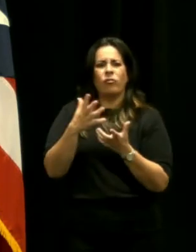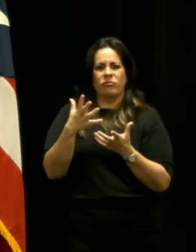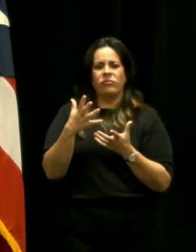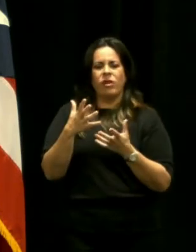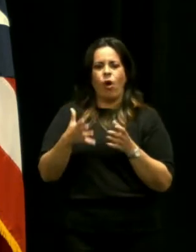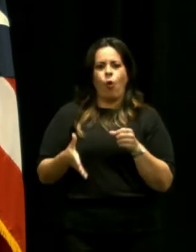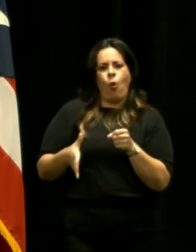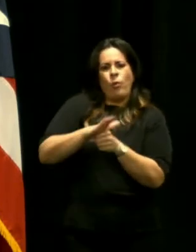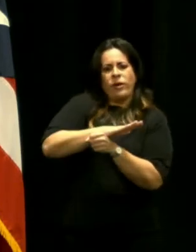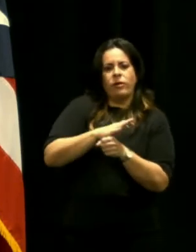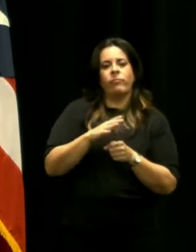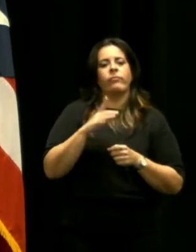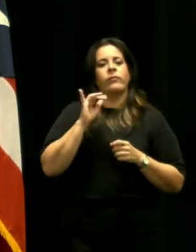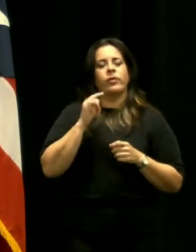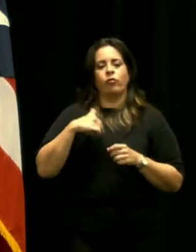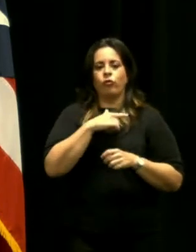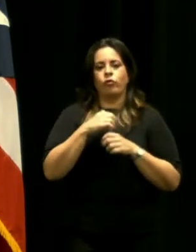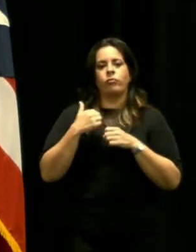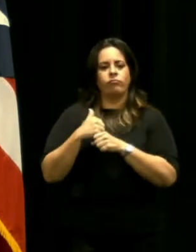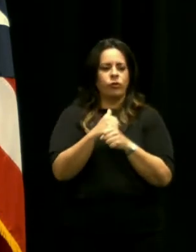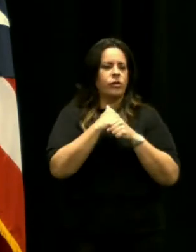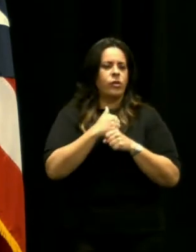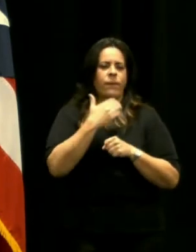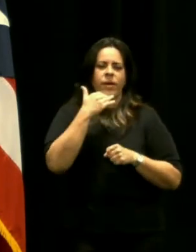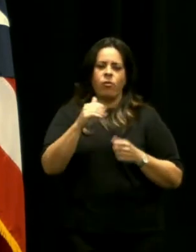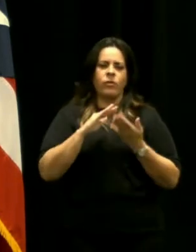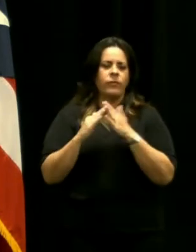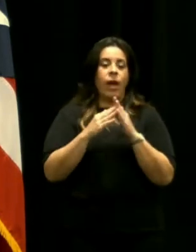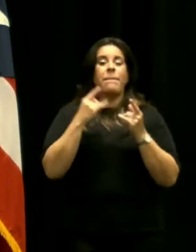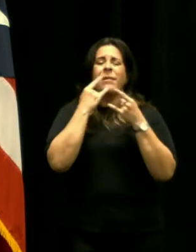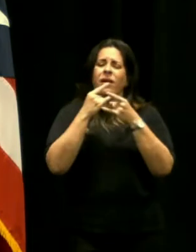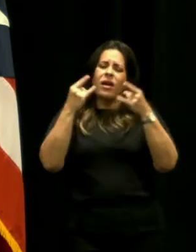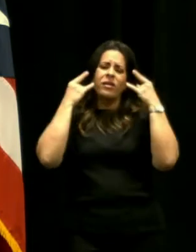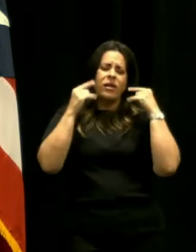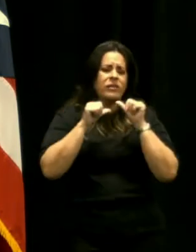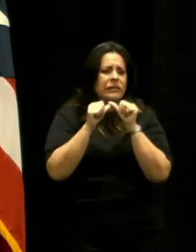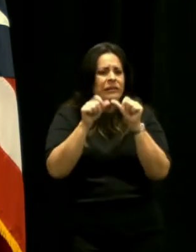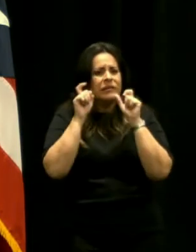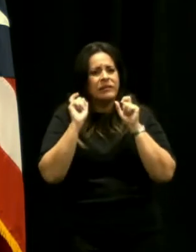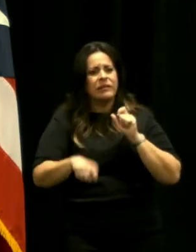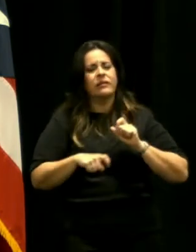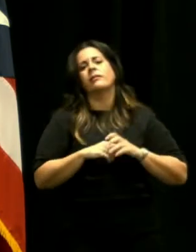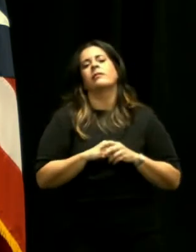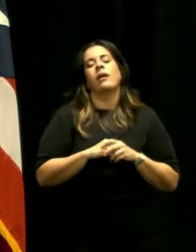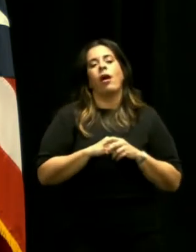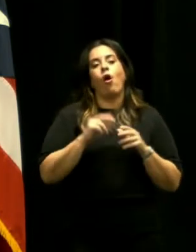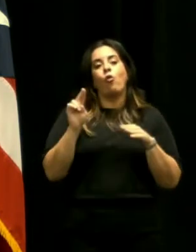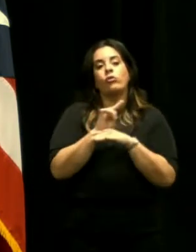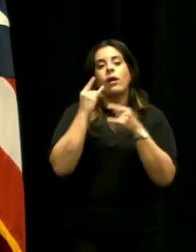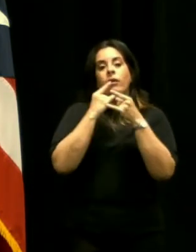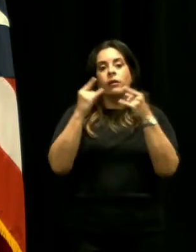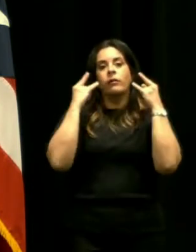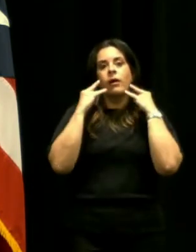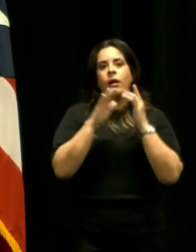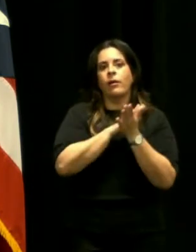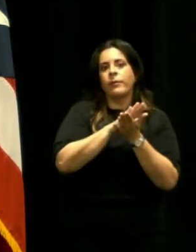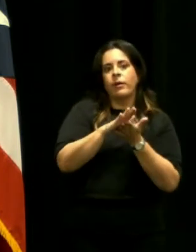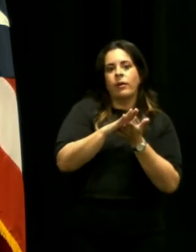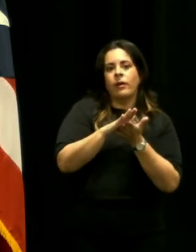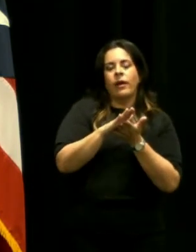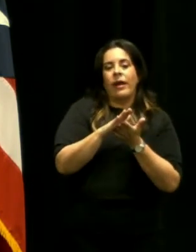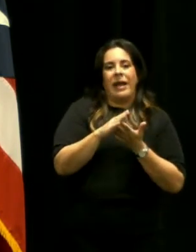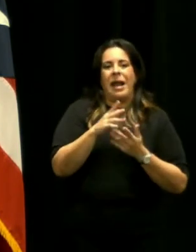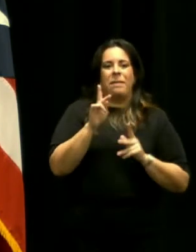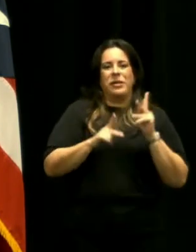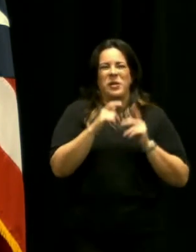y esa es la mejor protección que puede tener el pueblo pero mientras tanto la mascarilla es crucial porque el usar mascarilla es tan higiénico que ni catarro